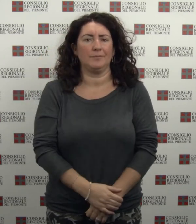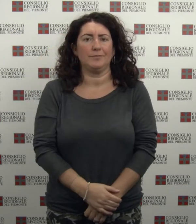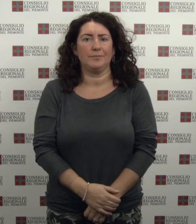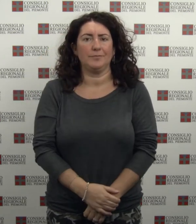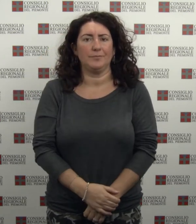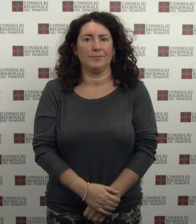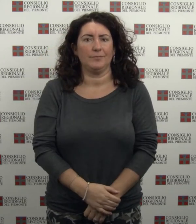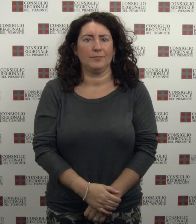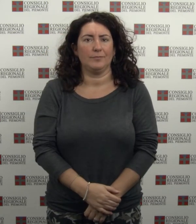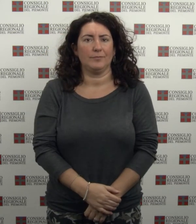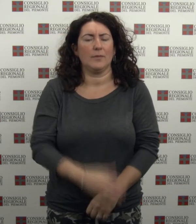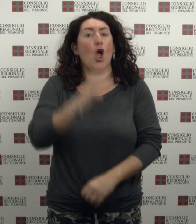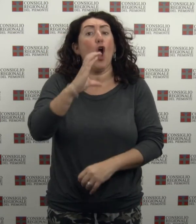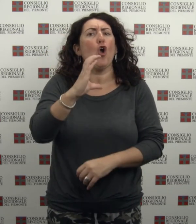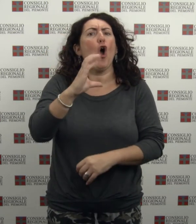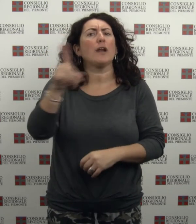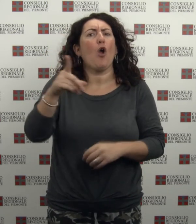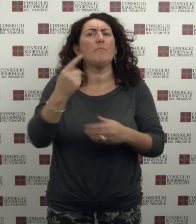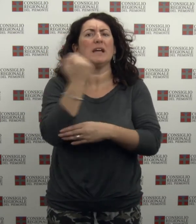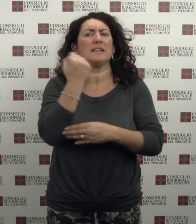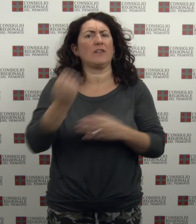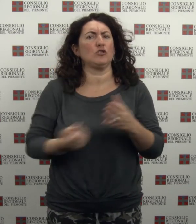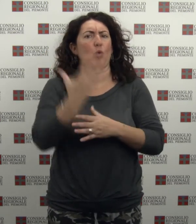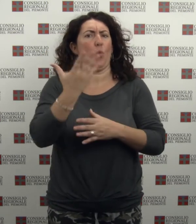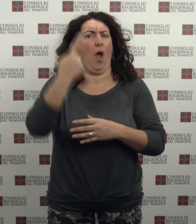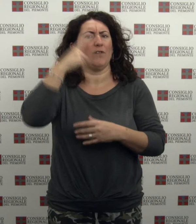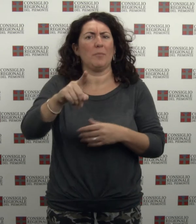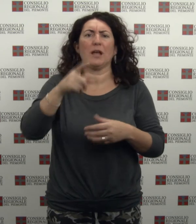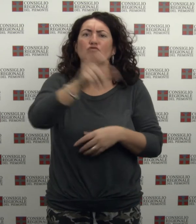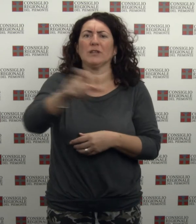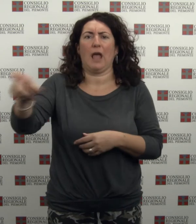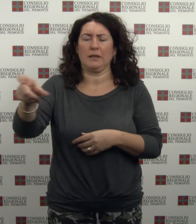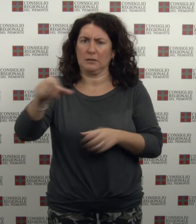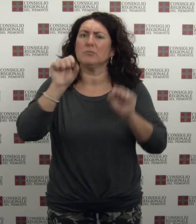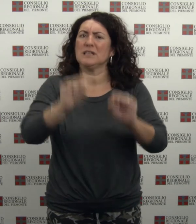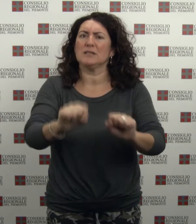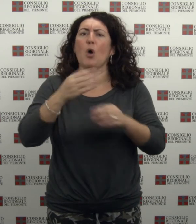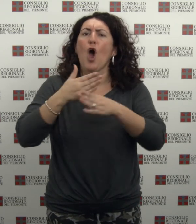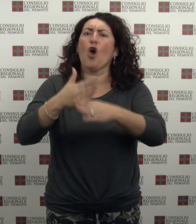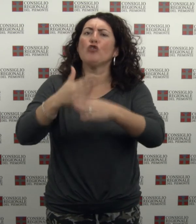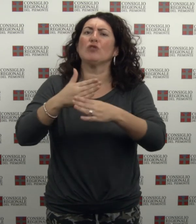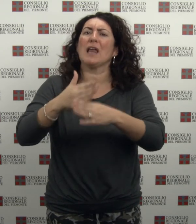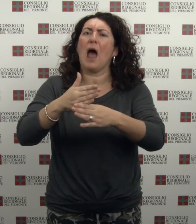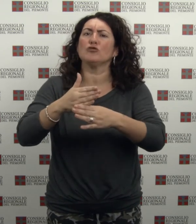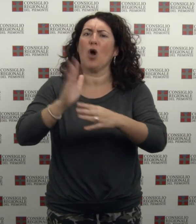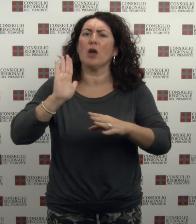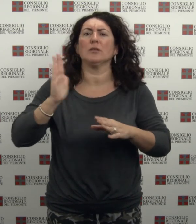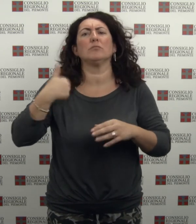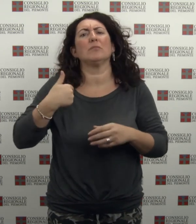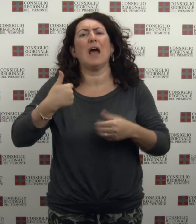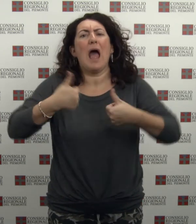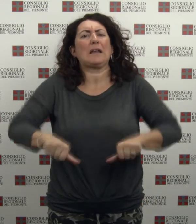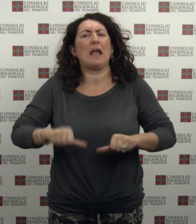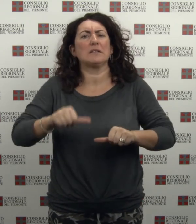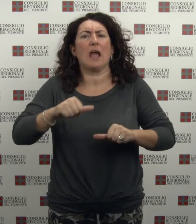C'è un nuovo servizio che il Corecom mette a disposizione di tutti i cittadini La possibilità di effettuare una conciliazione senza muoversi della propria sede di